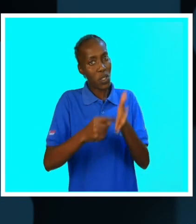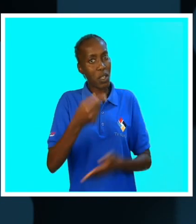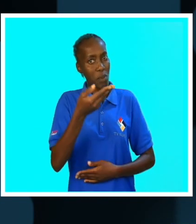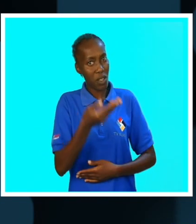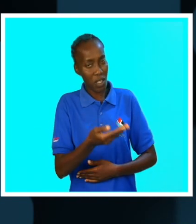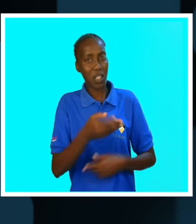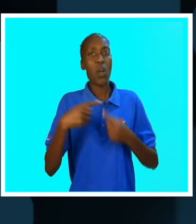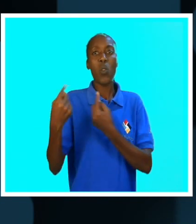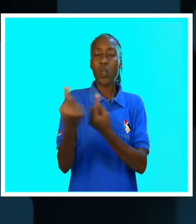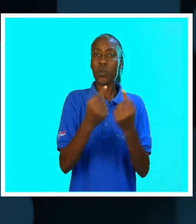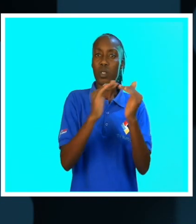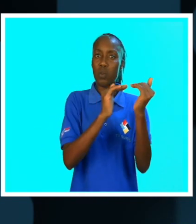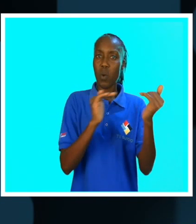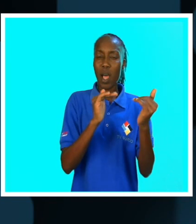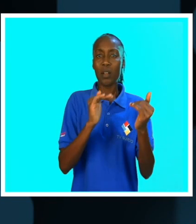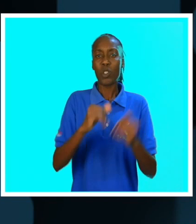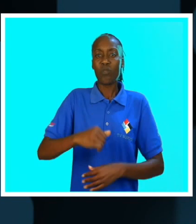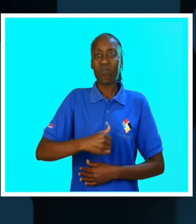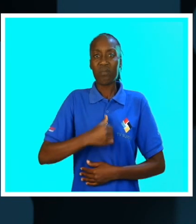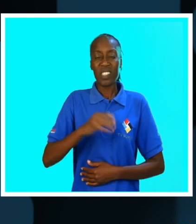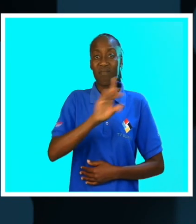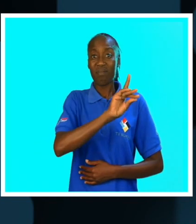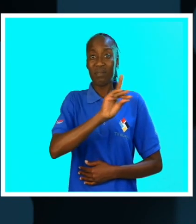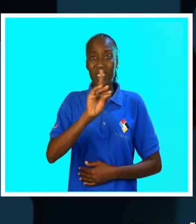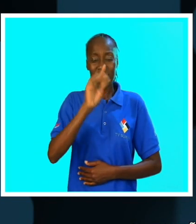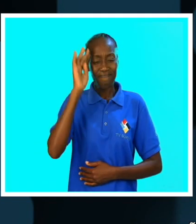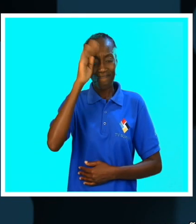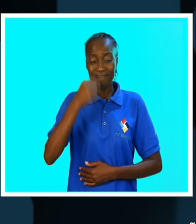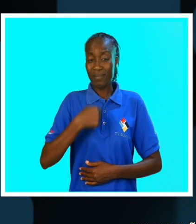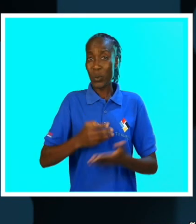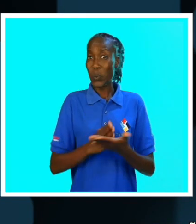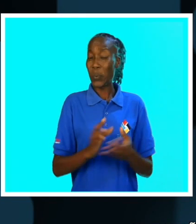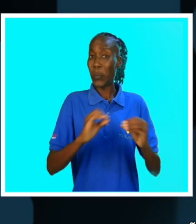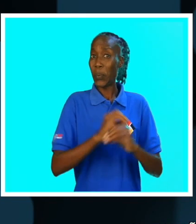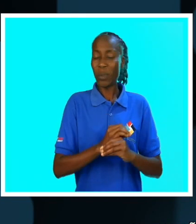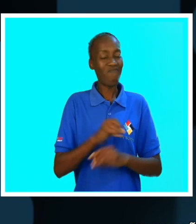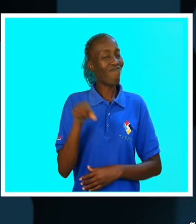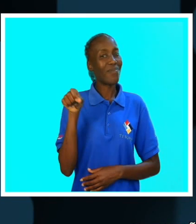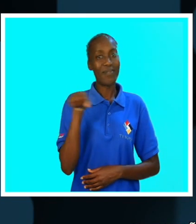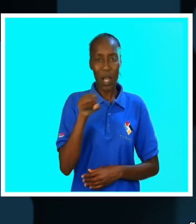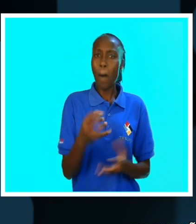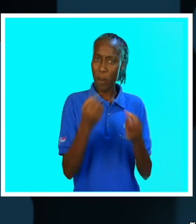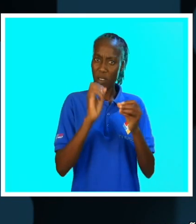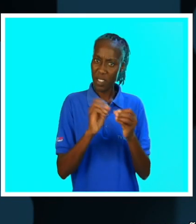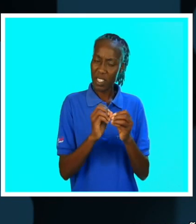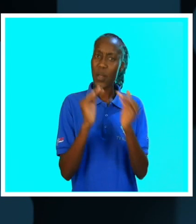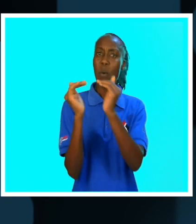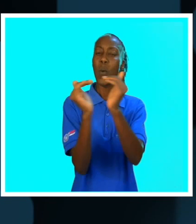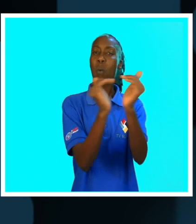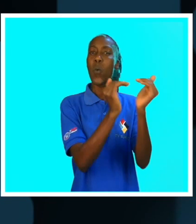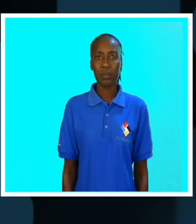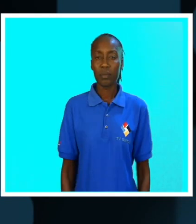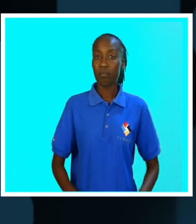situações e acabam pensando que não têm os mesmos direitos ou que não podem fazer as mesmas coisas que as outras